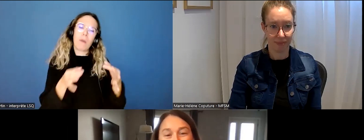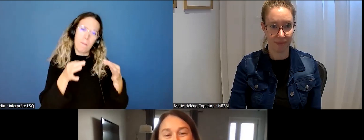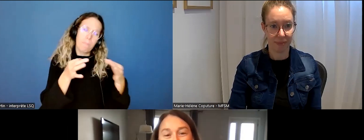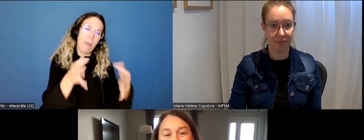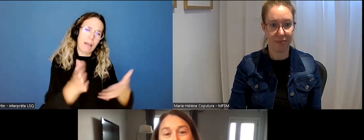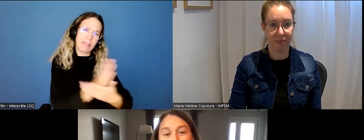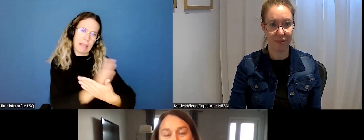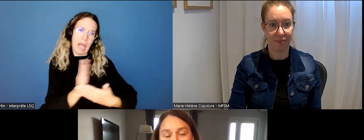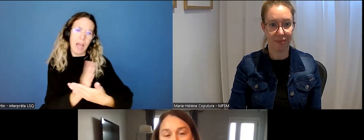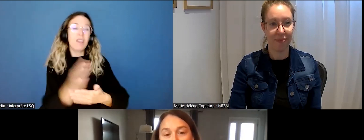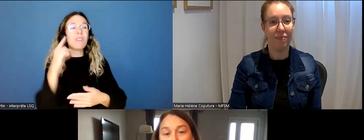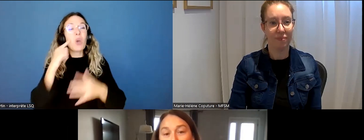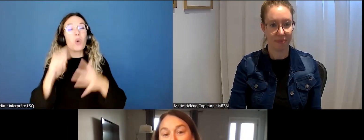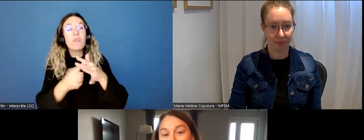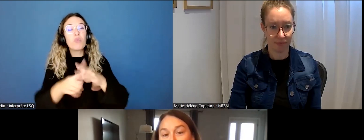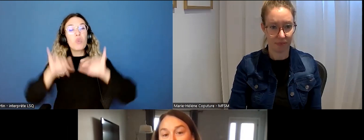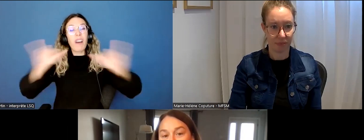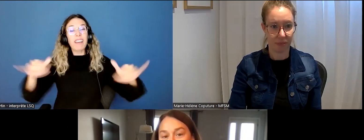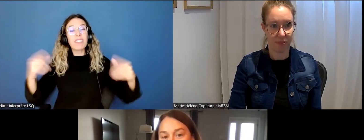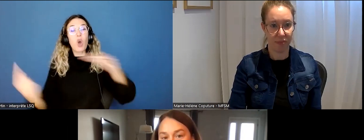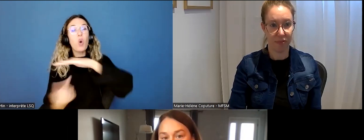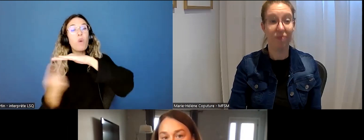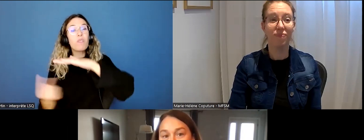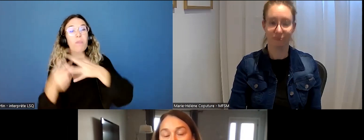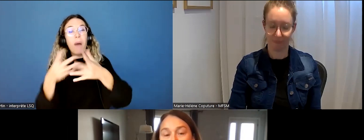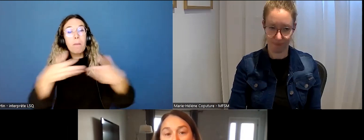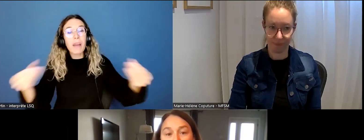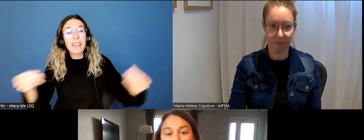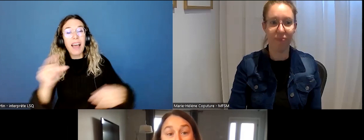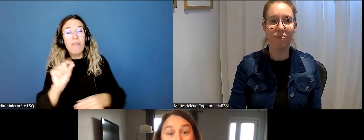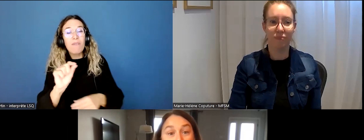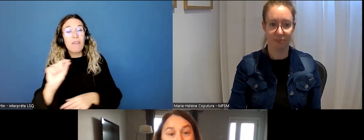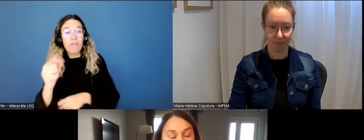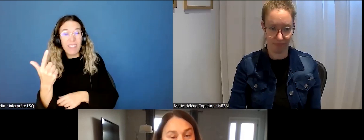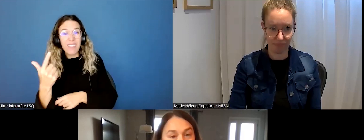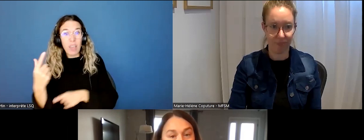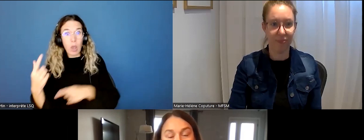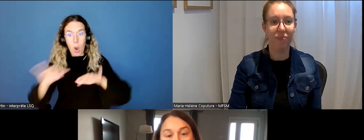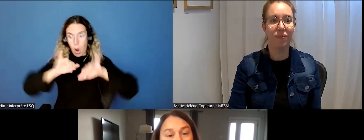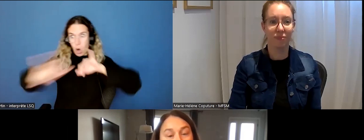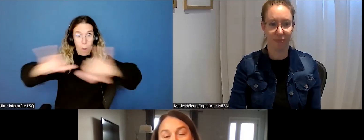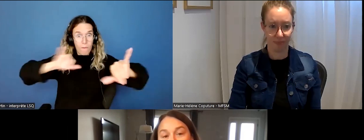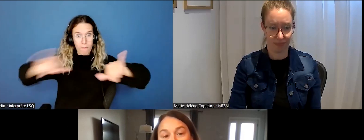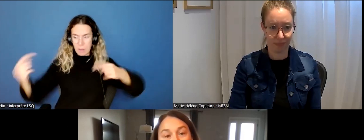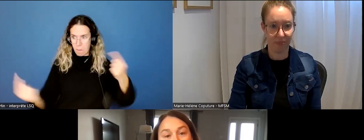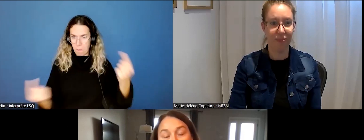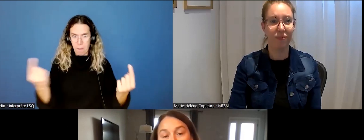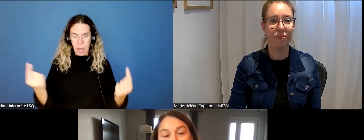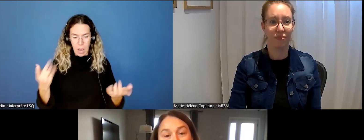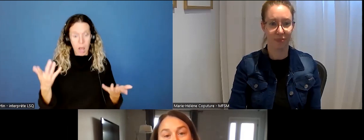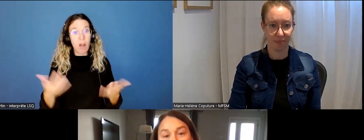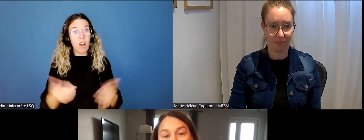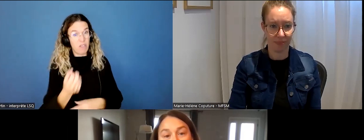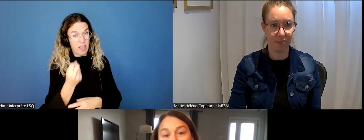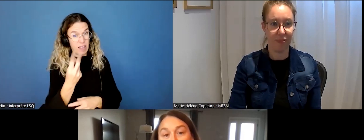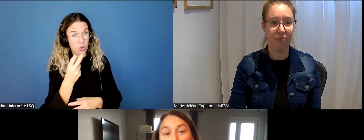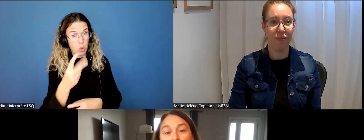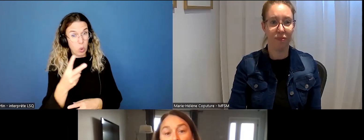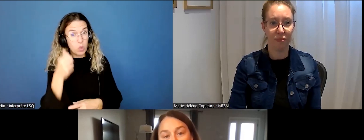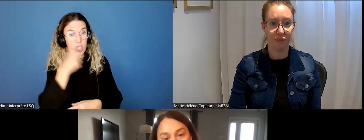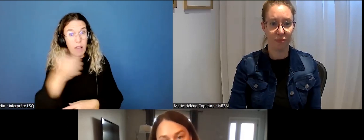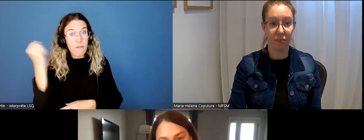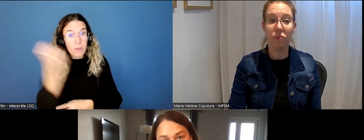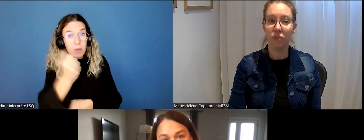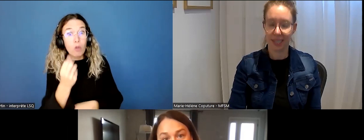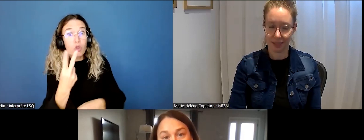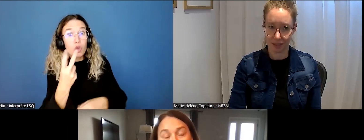les premiers confinements, au printemps 2021, il y a eu, à ce moment-là, je pense qu'on s'est rendu à 12 féminicides en 12